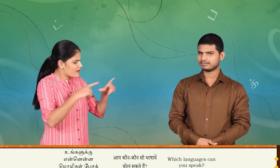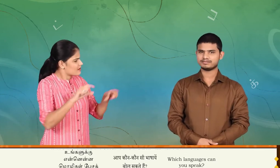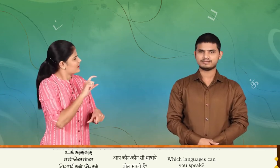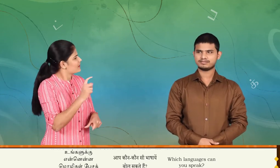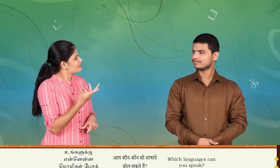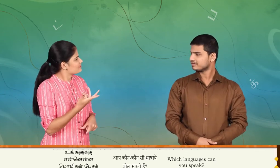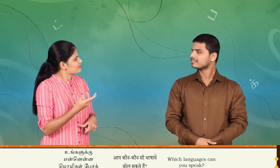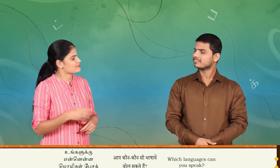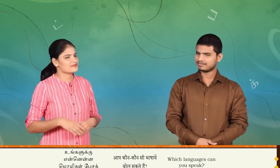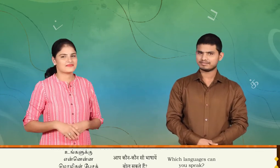தெரியும்